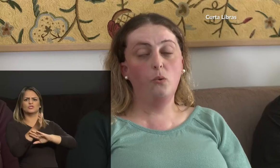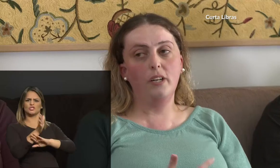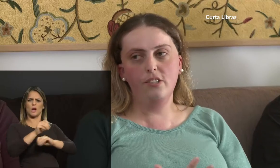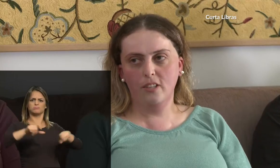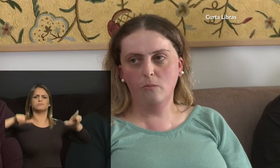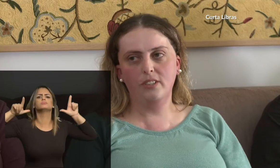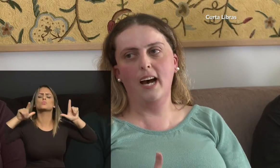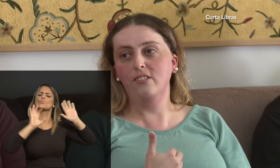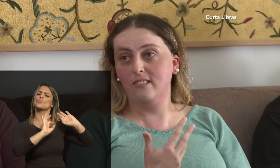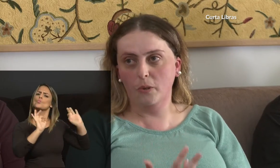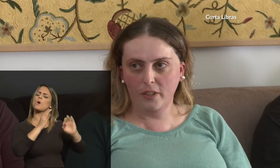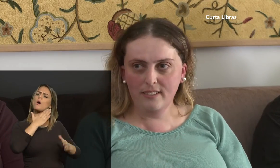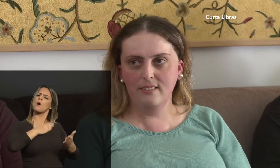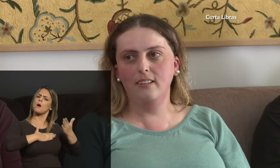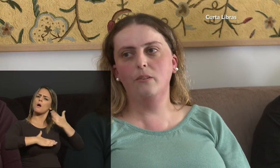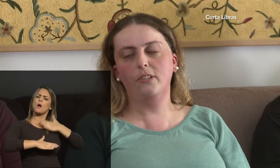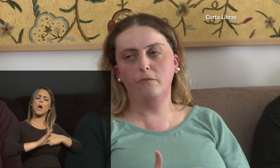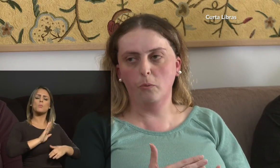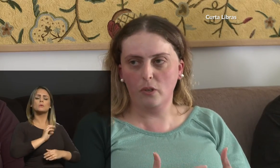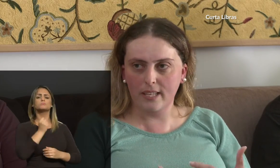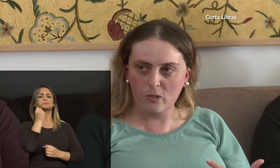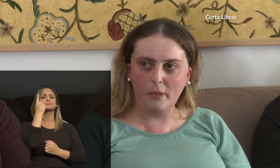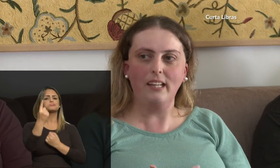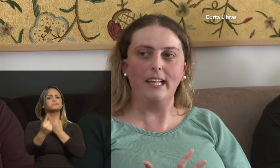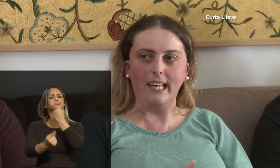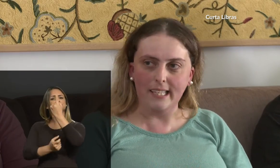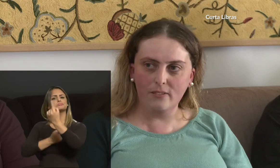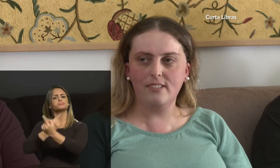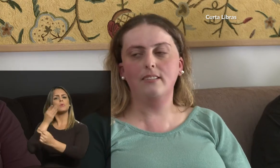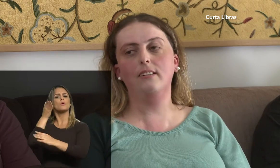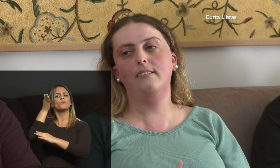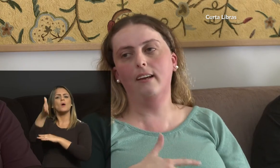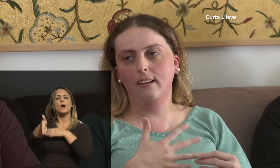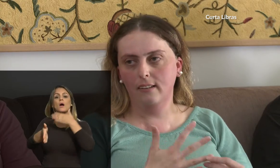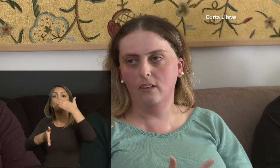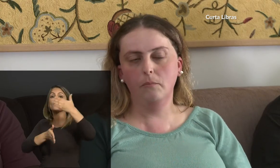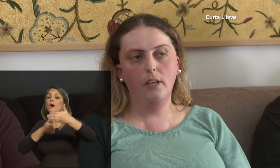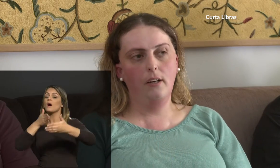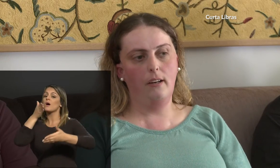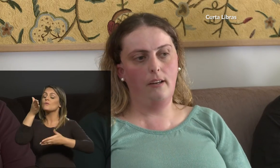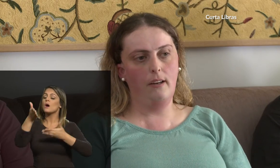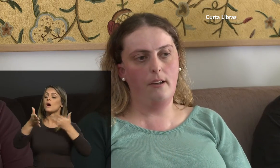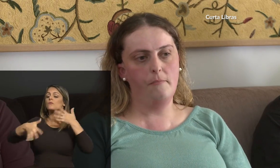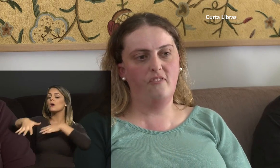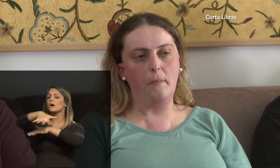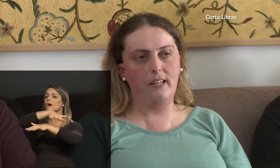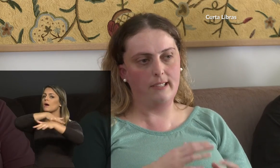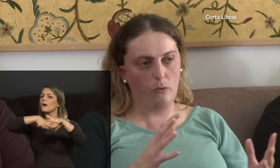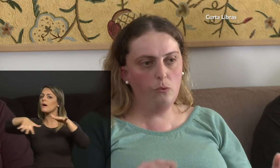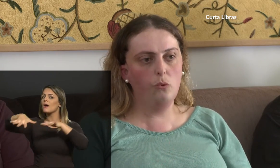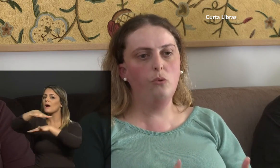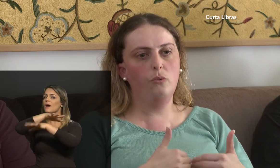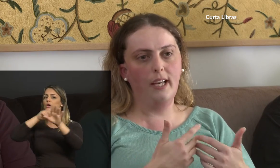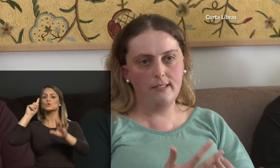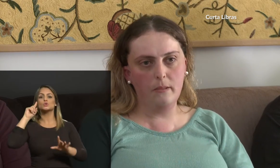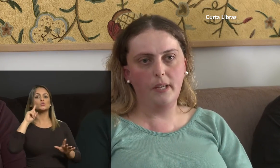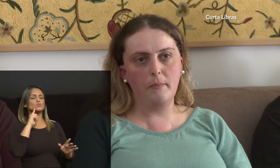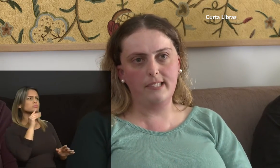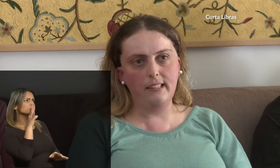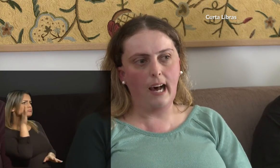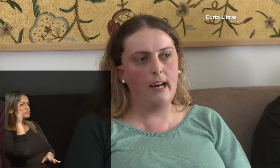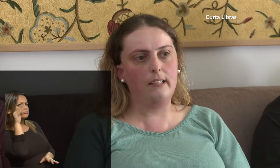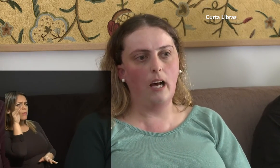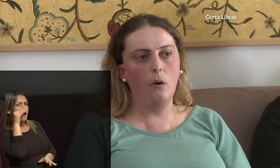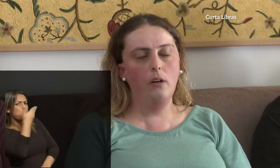Não era atuante da comunidade, eles também conheciam. Então foi um processo bem lento, assim, até, né? Familiarizar com tudo, e eles